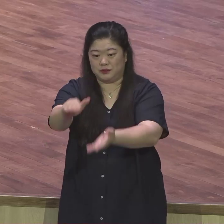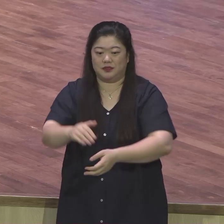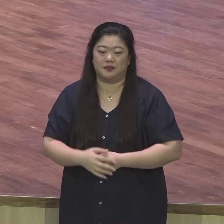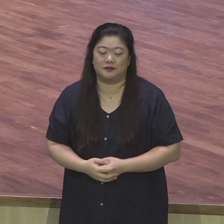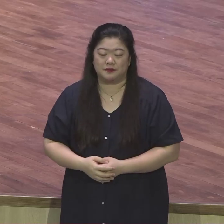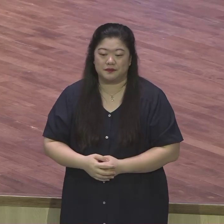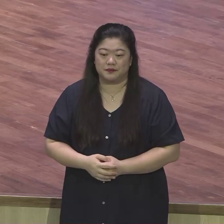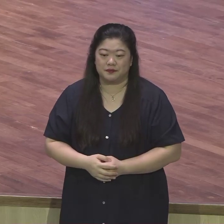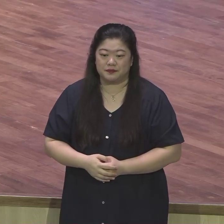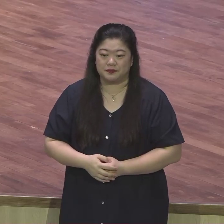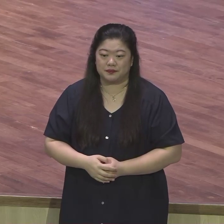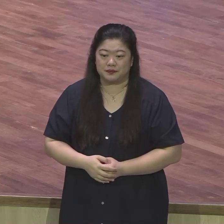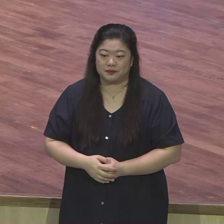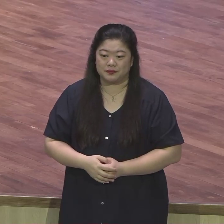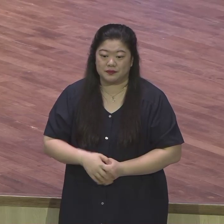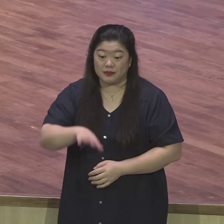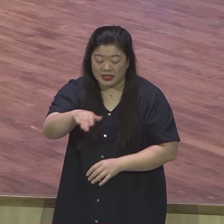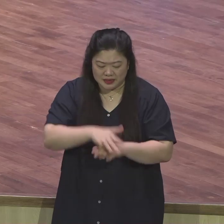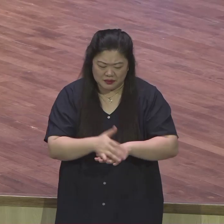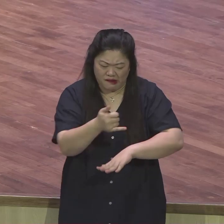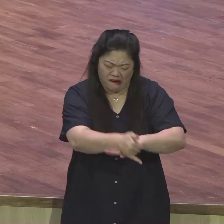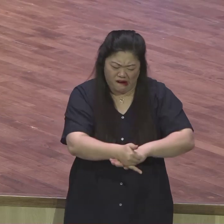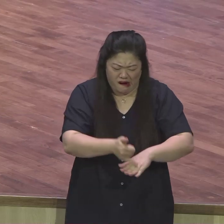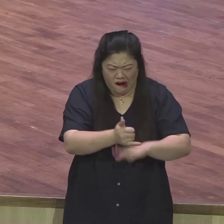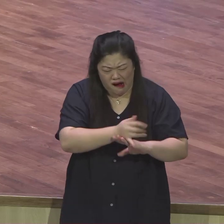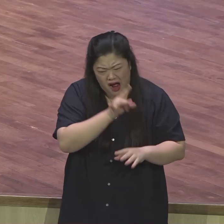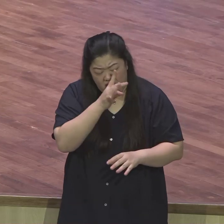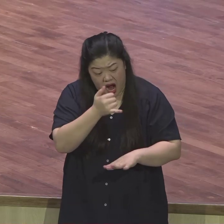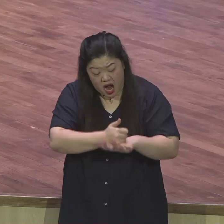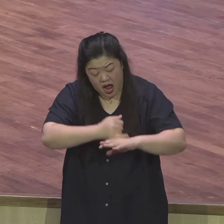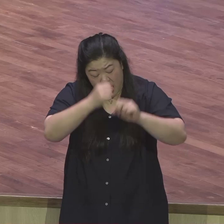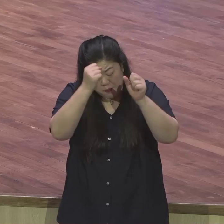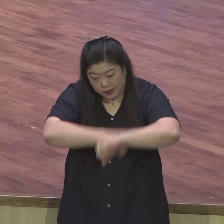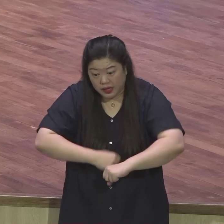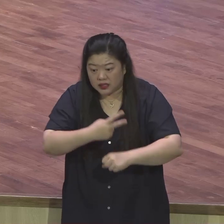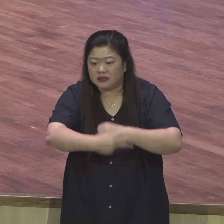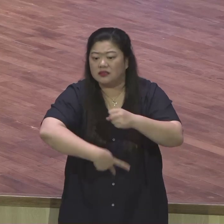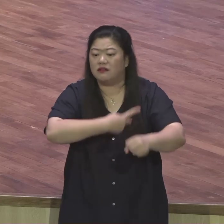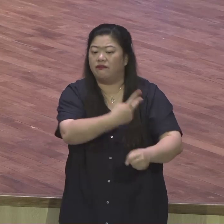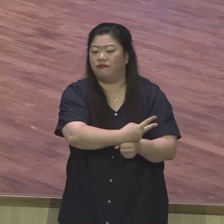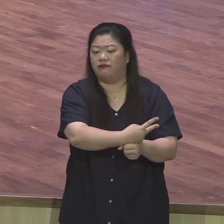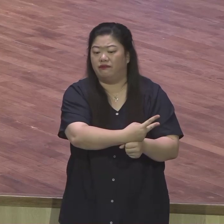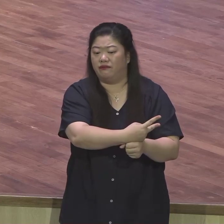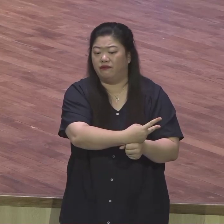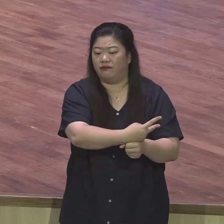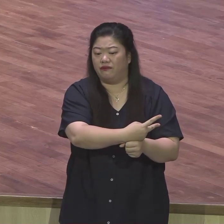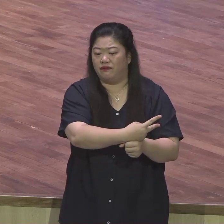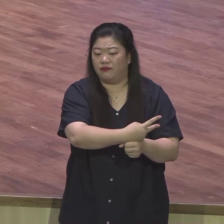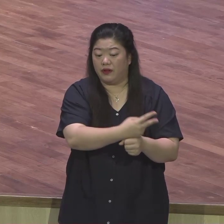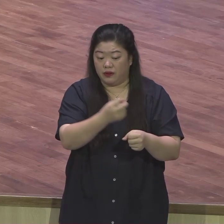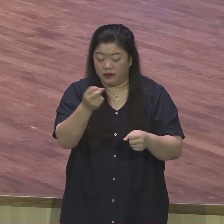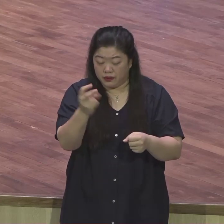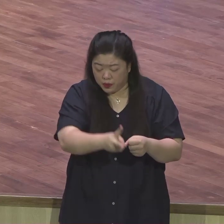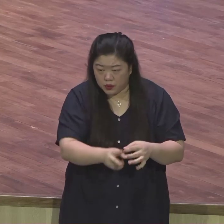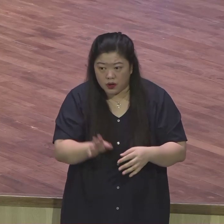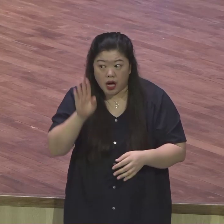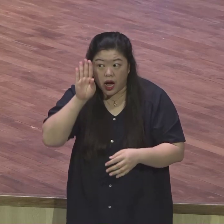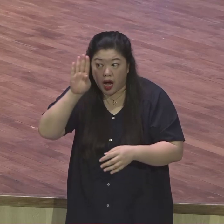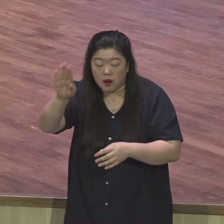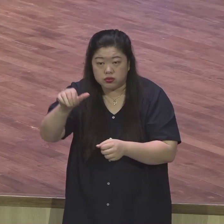흉년이 지금 2년째인데 앞으로 5년 더 남아있습니다. 그렇기 때문에 자신의 가족을